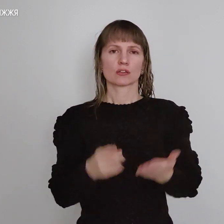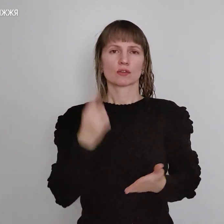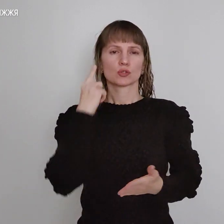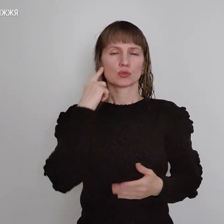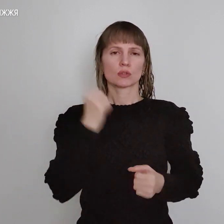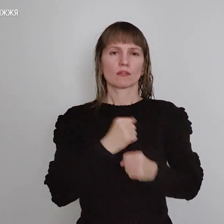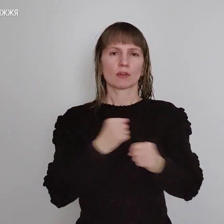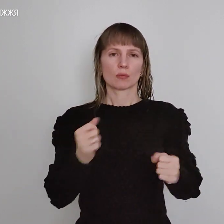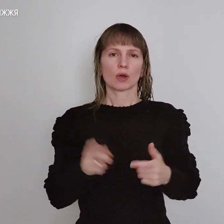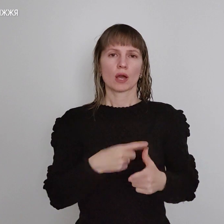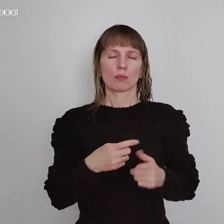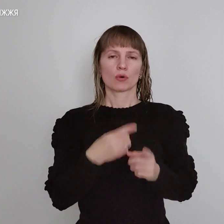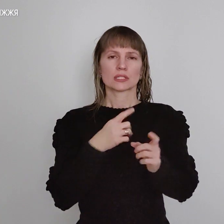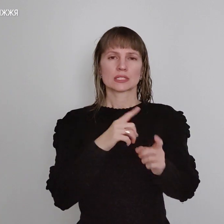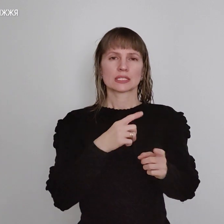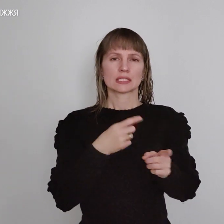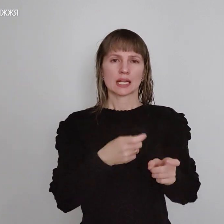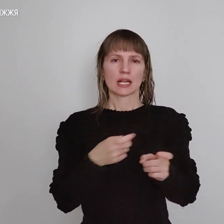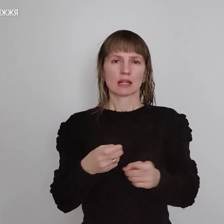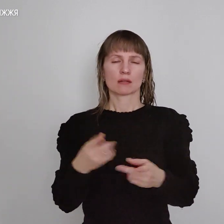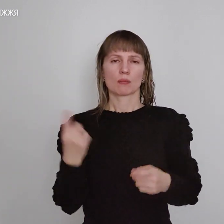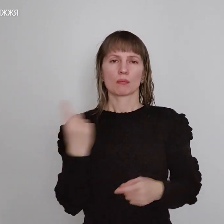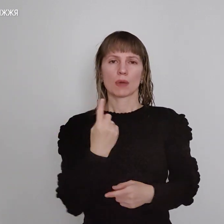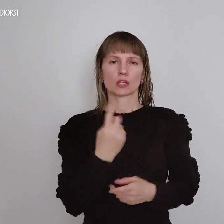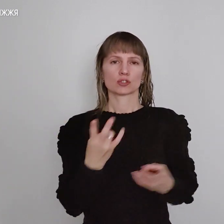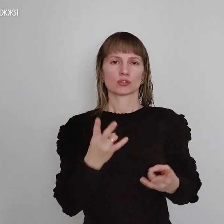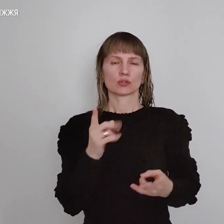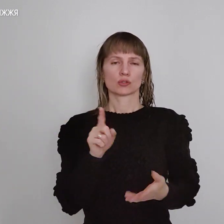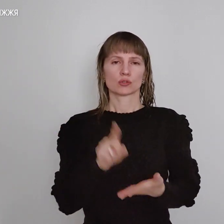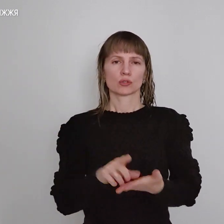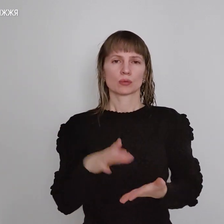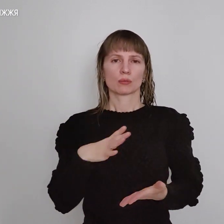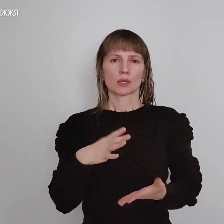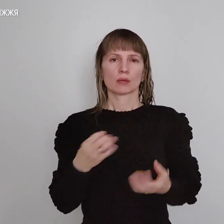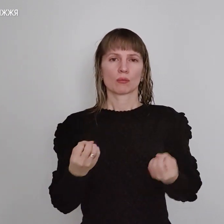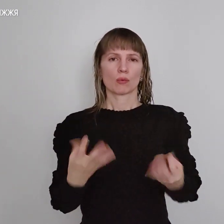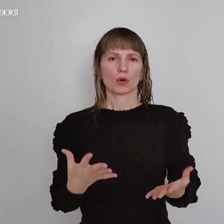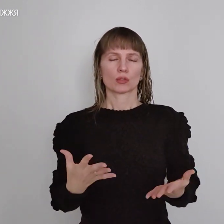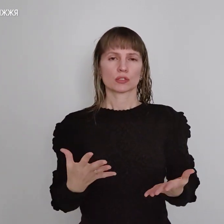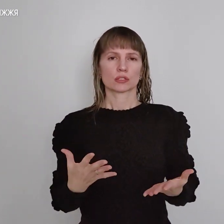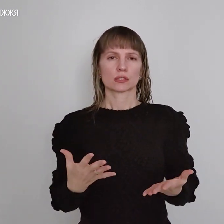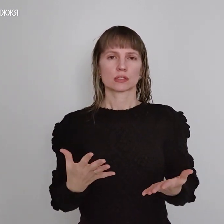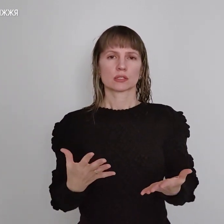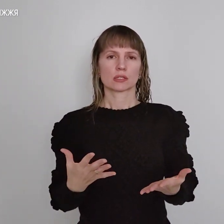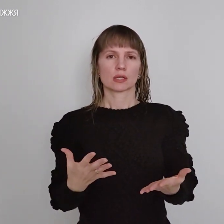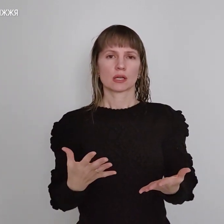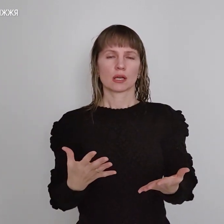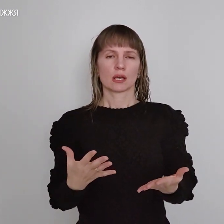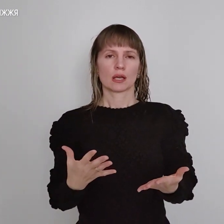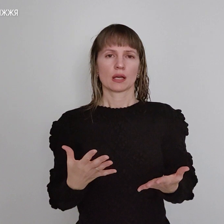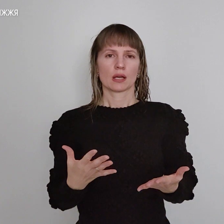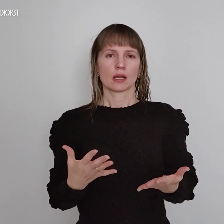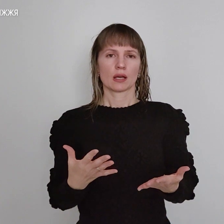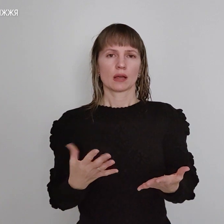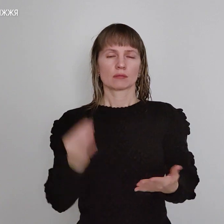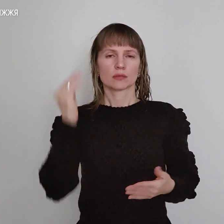вибухи, або стрілянину, першим, що має бути просто не просто спасти на дурку, а